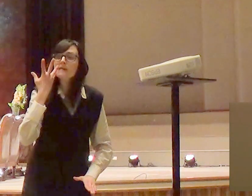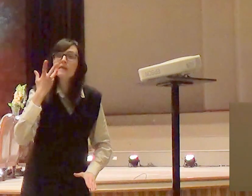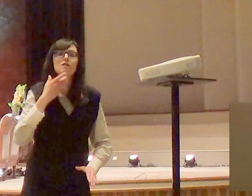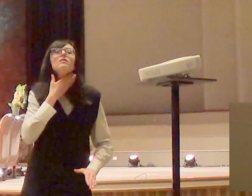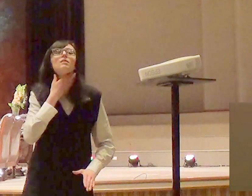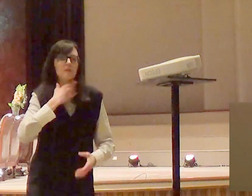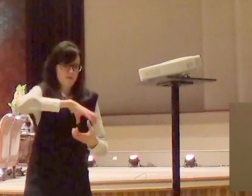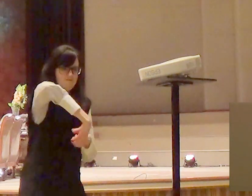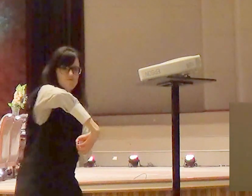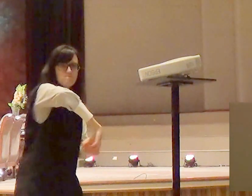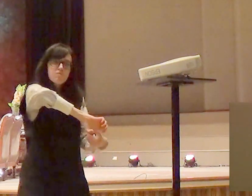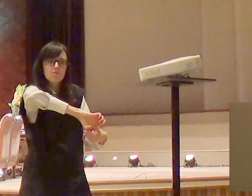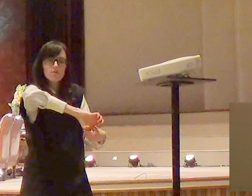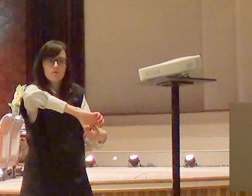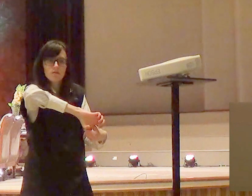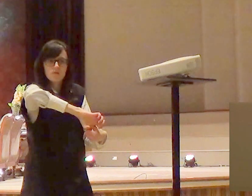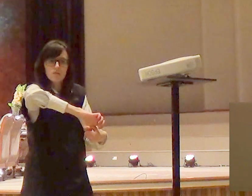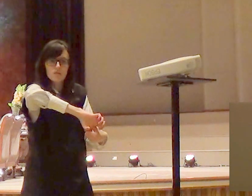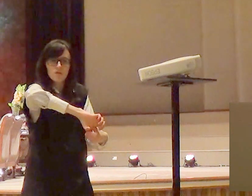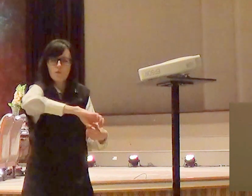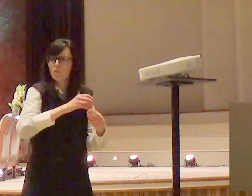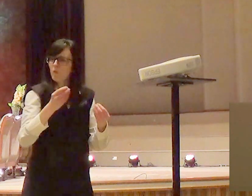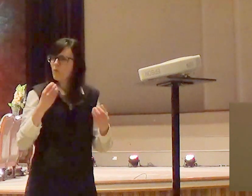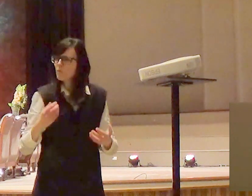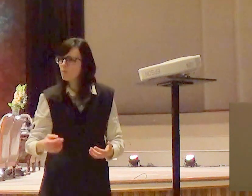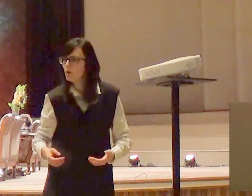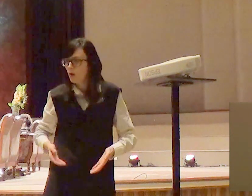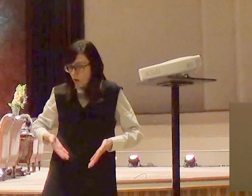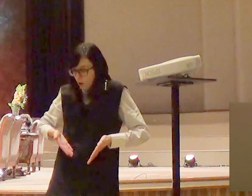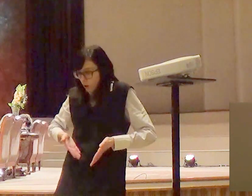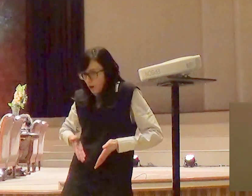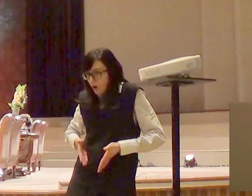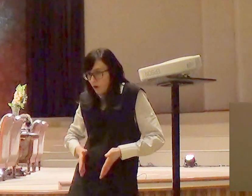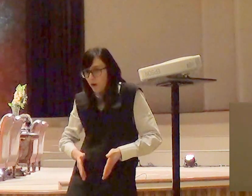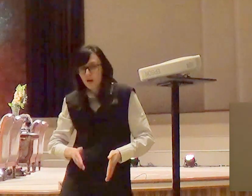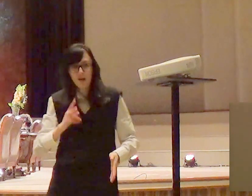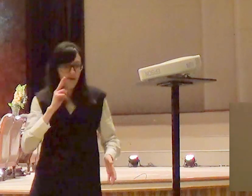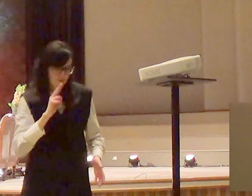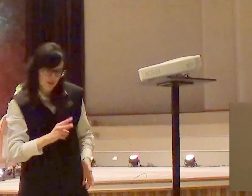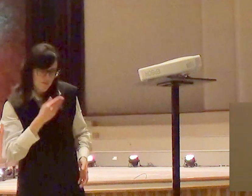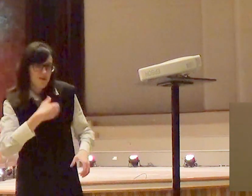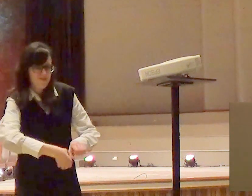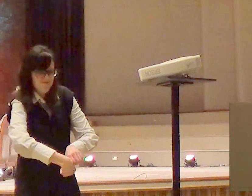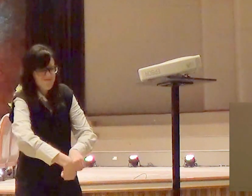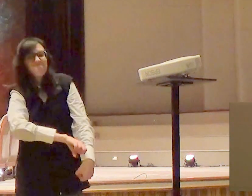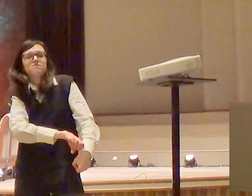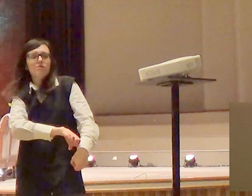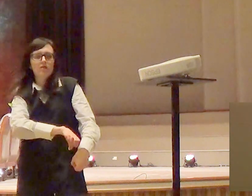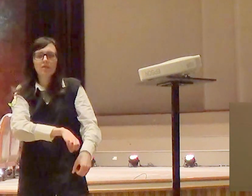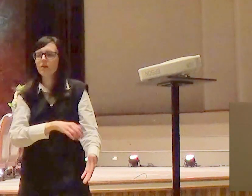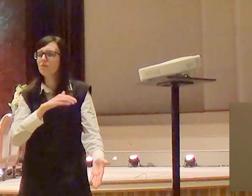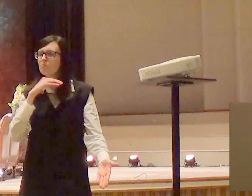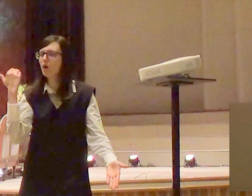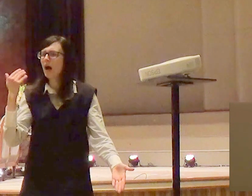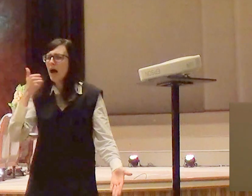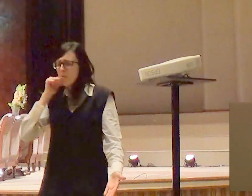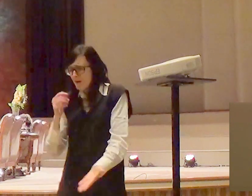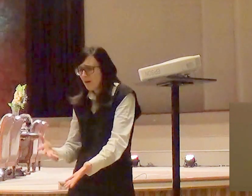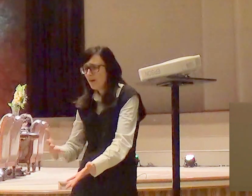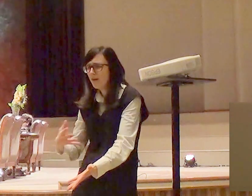estava saindo via que era homem e torcia o pescocinho e todo mundo sabia que não era um acidente